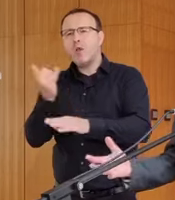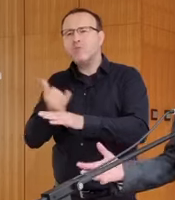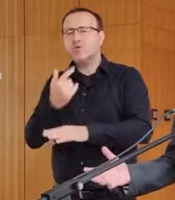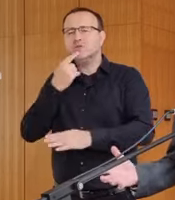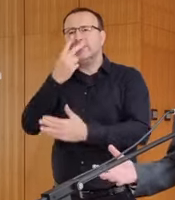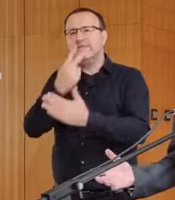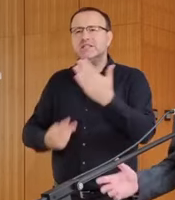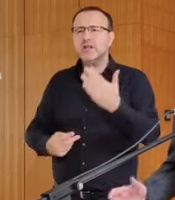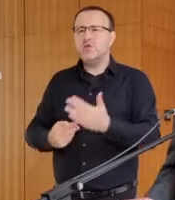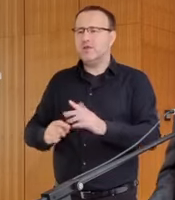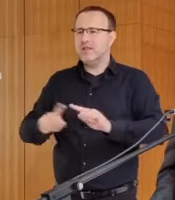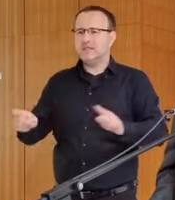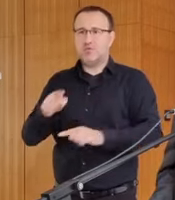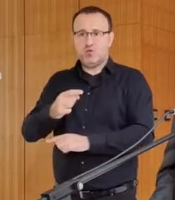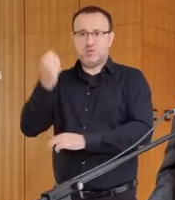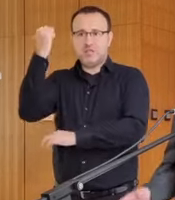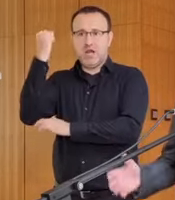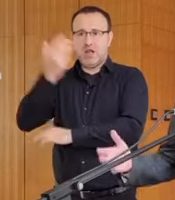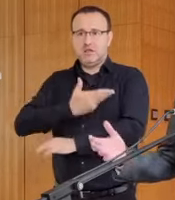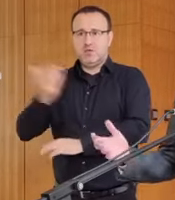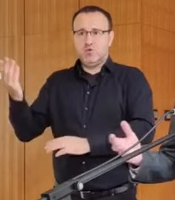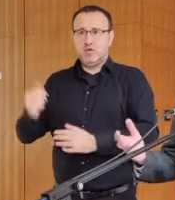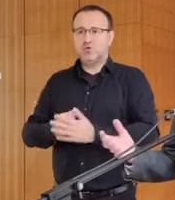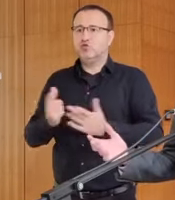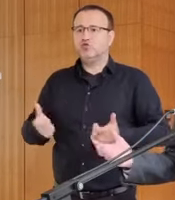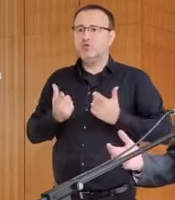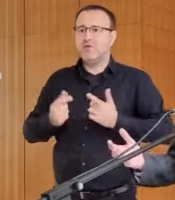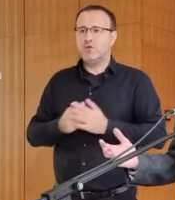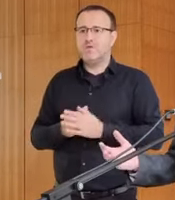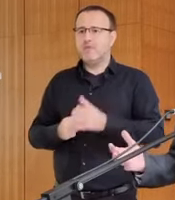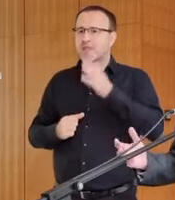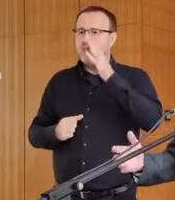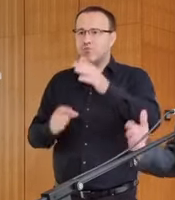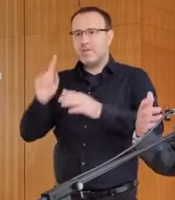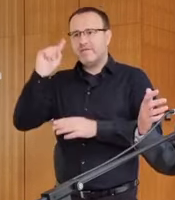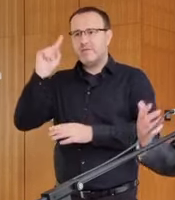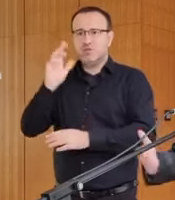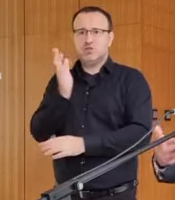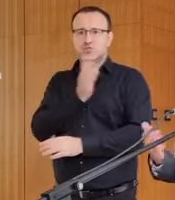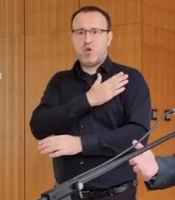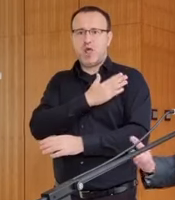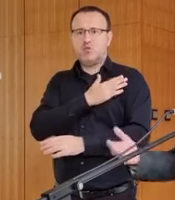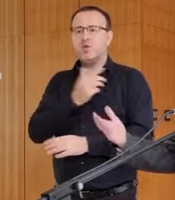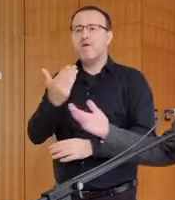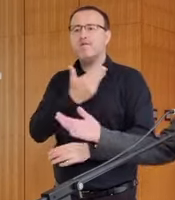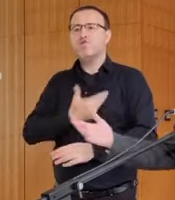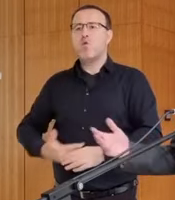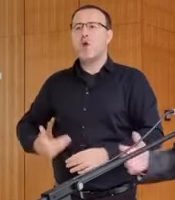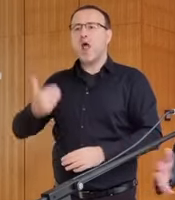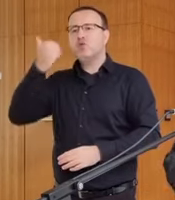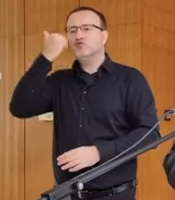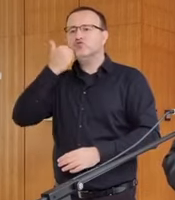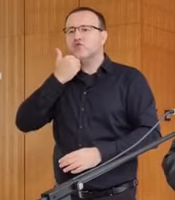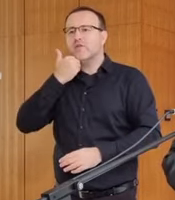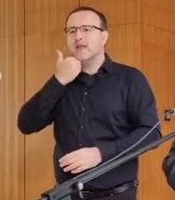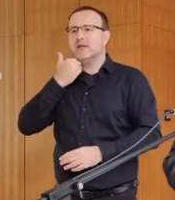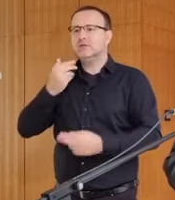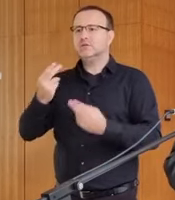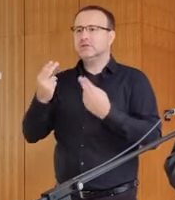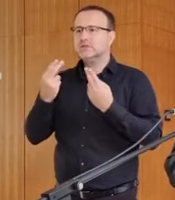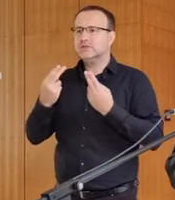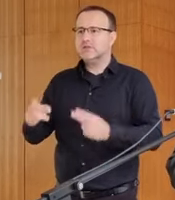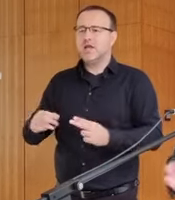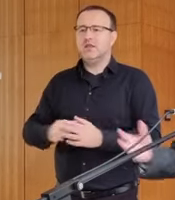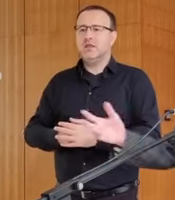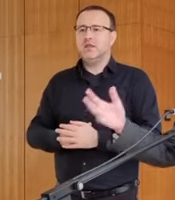to je základ vlastne demokratického života, keď sa nebudeme vredieť spoláhnuť na to, že tá vôľa občana sa stane aj potom